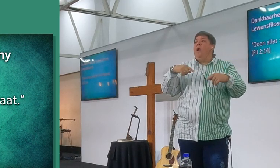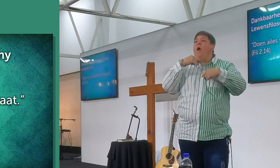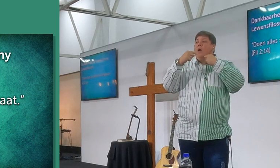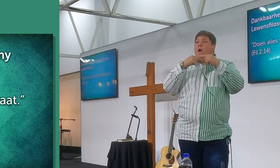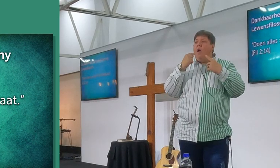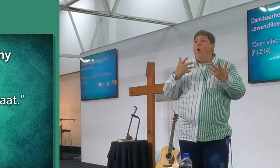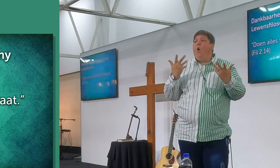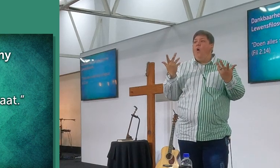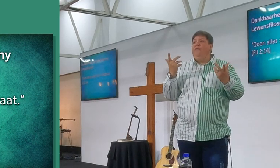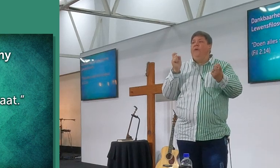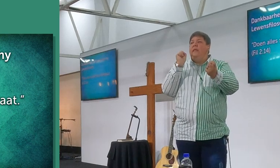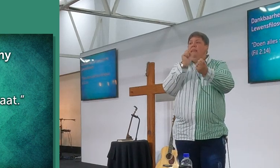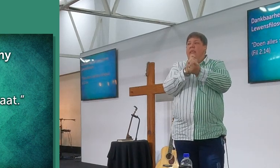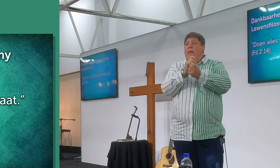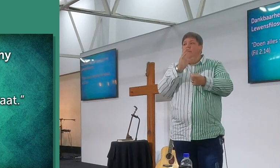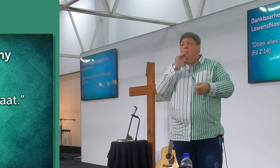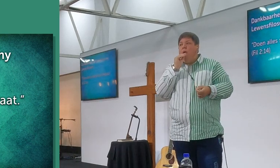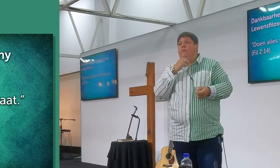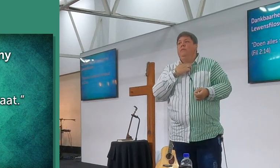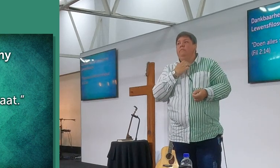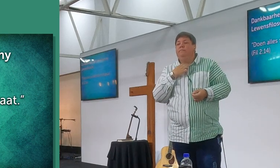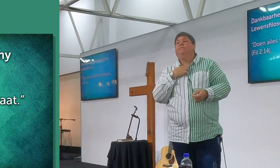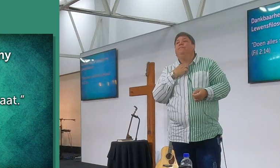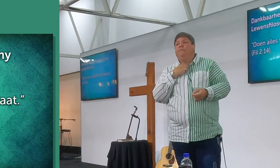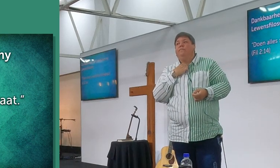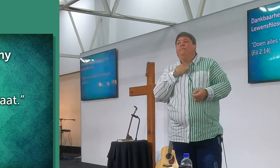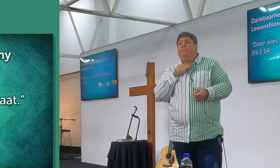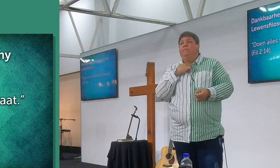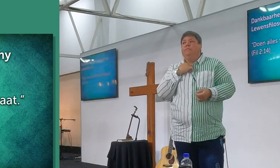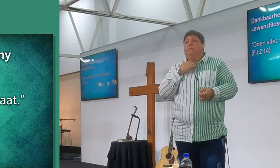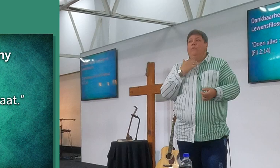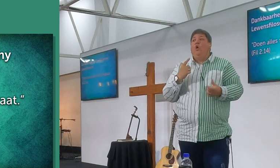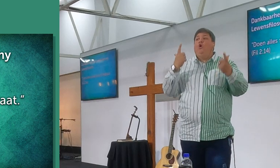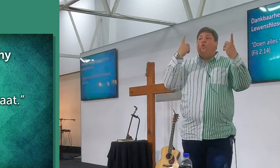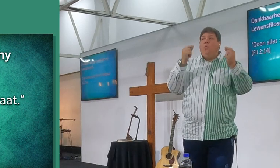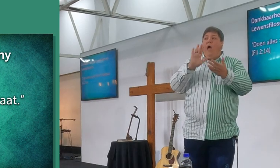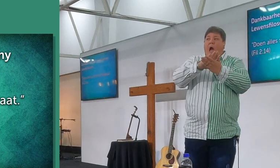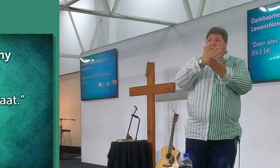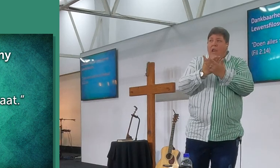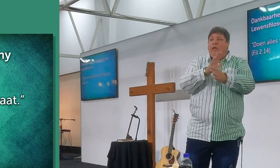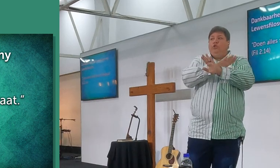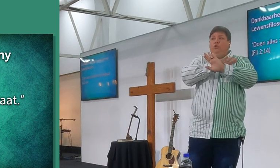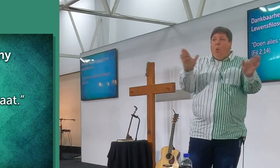ok, jylle is al bezig om te skryf, hou gau eerst op, skryf, 1, 2, 3, doen,